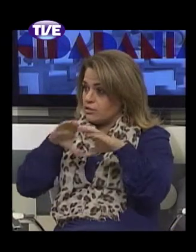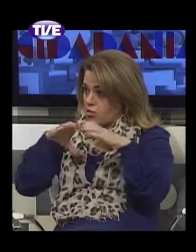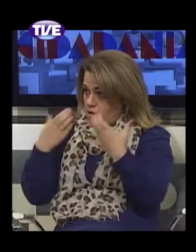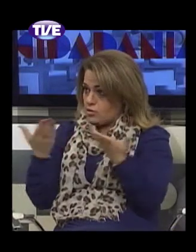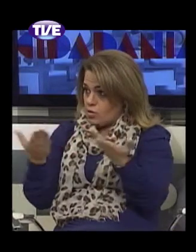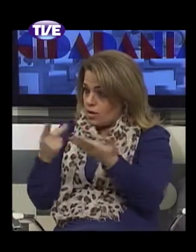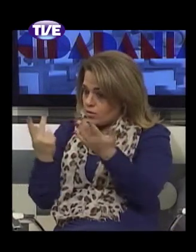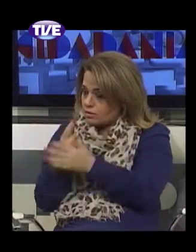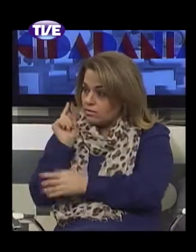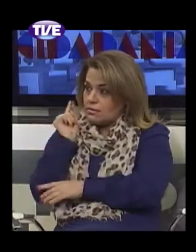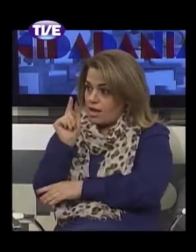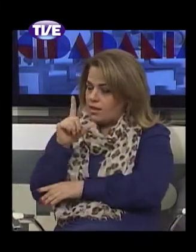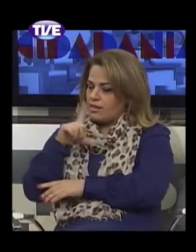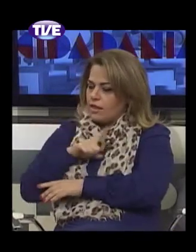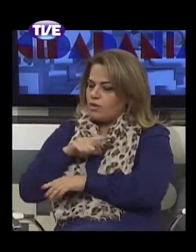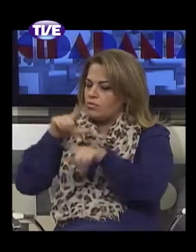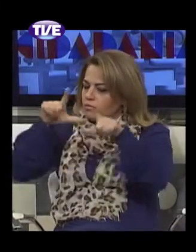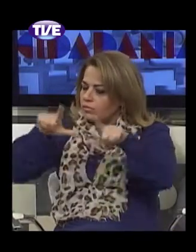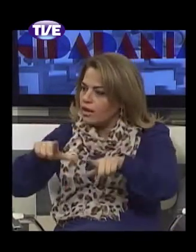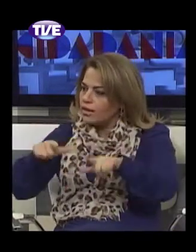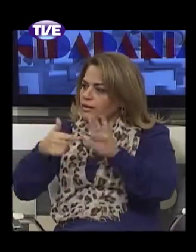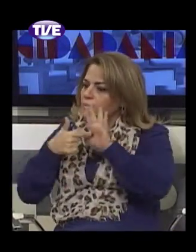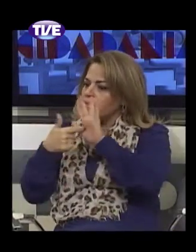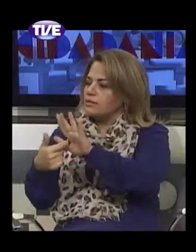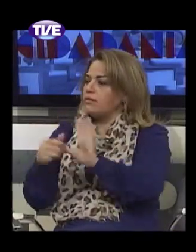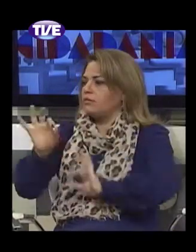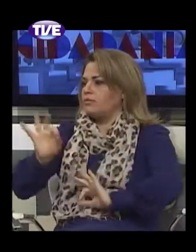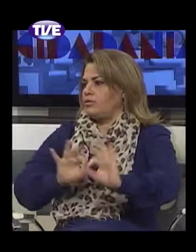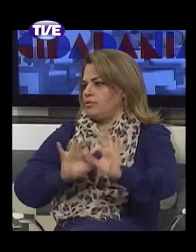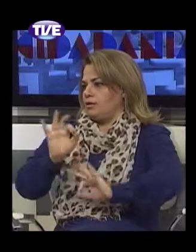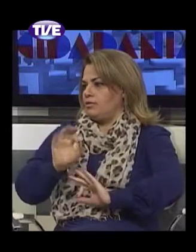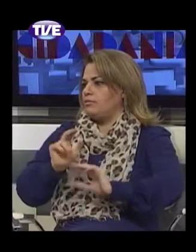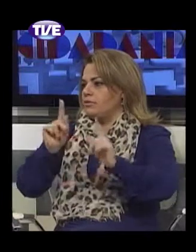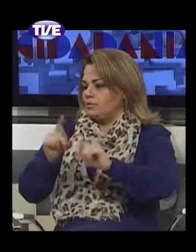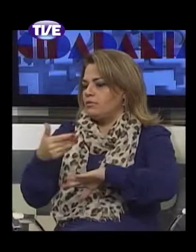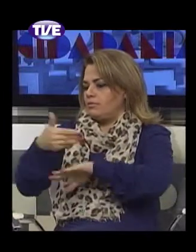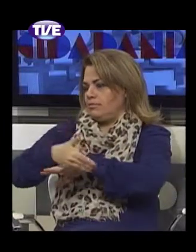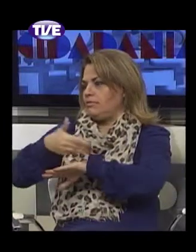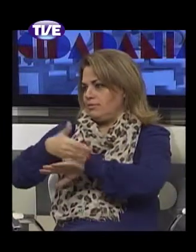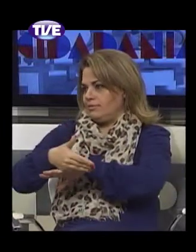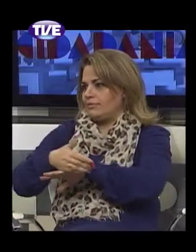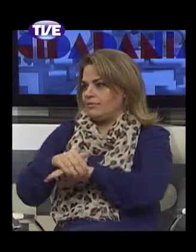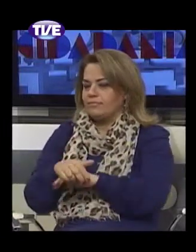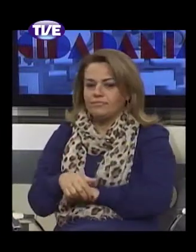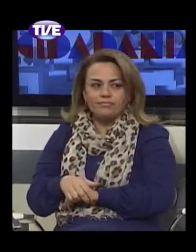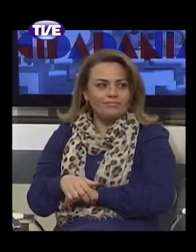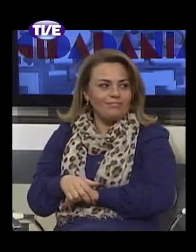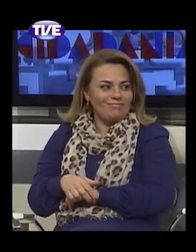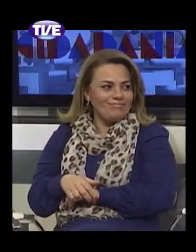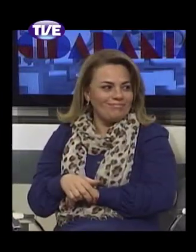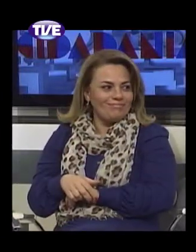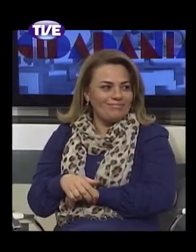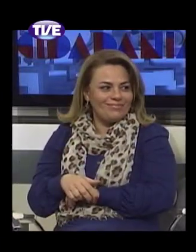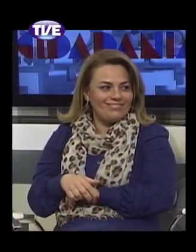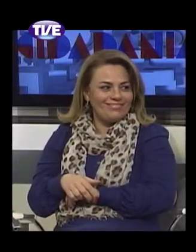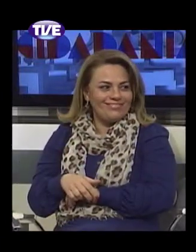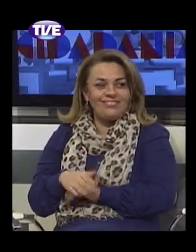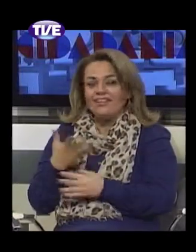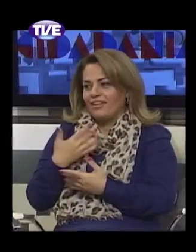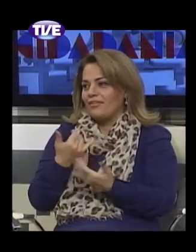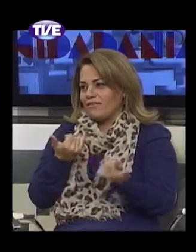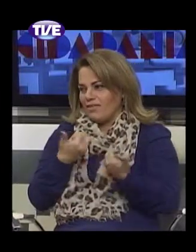ela tem um instante de estar apresentando os seus projetos lá aos participantes. Inclusive, me contava, quero